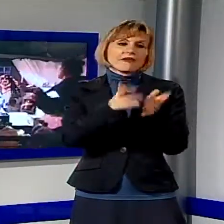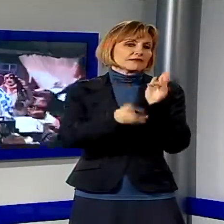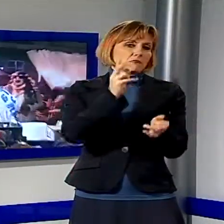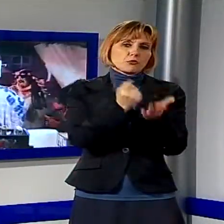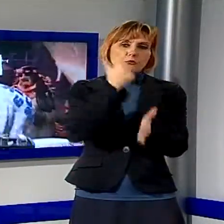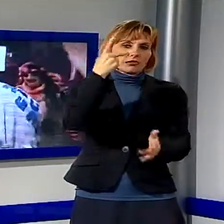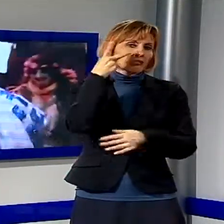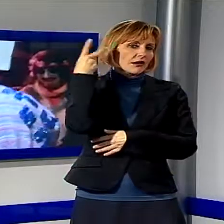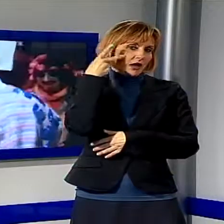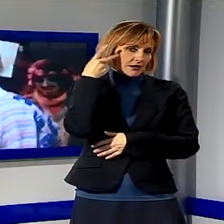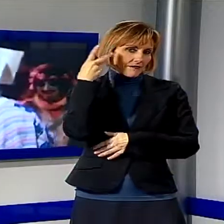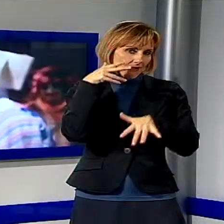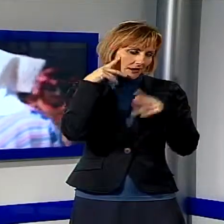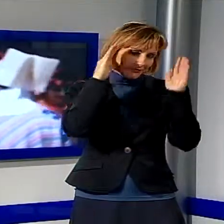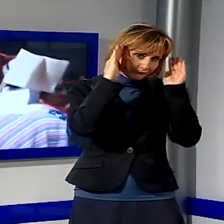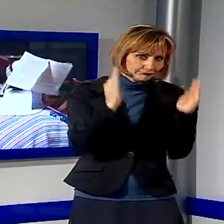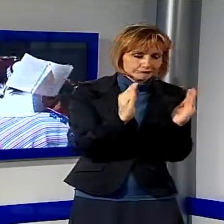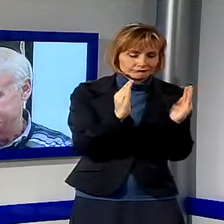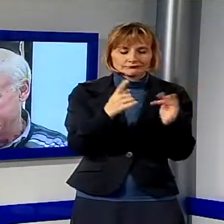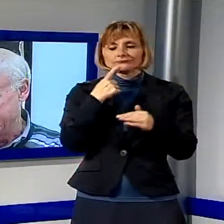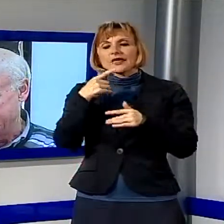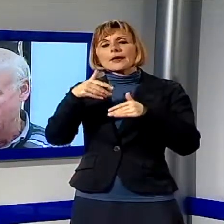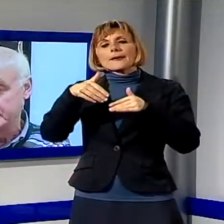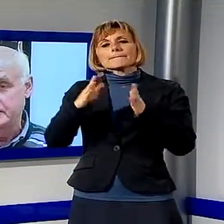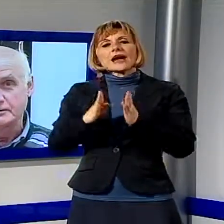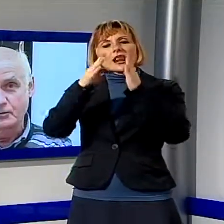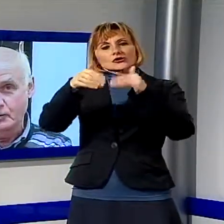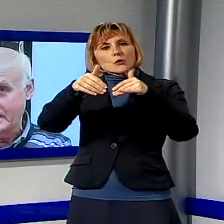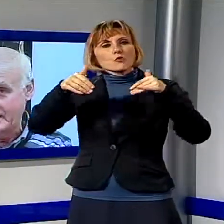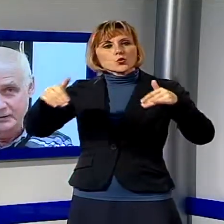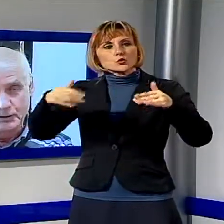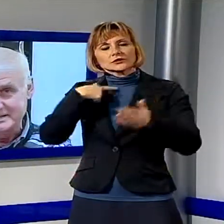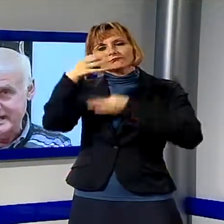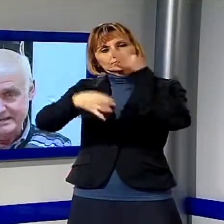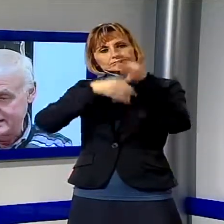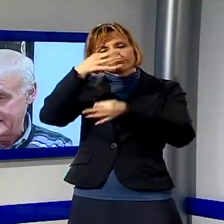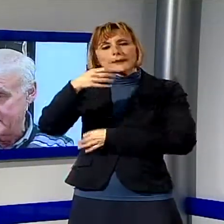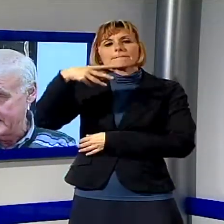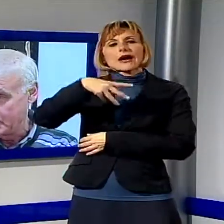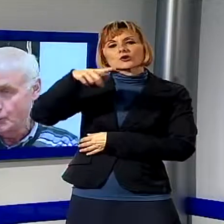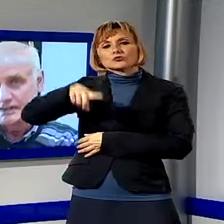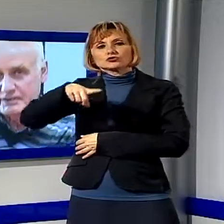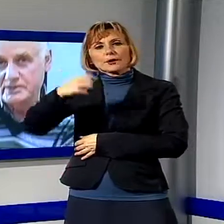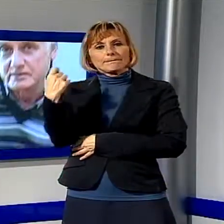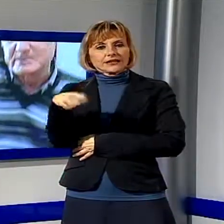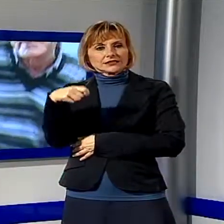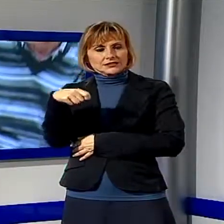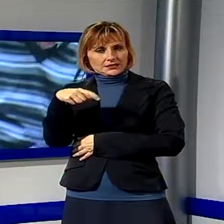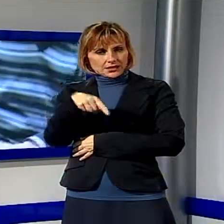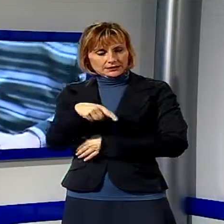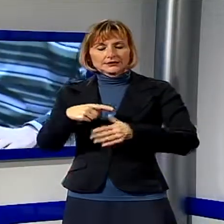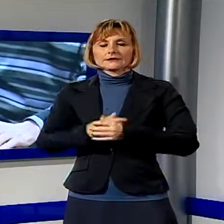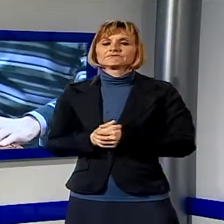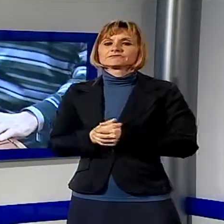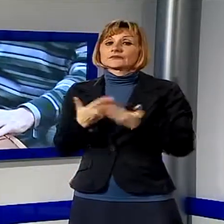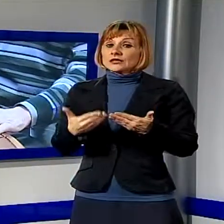Viareggio. A presentarla a Palazzo delle Muse è stato Marco Puccinelli, il Presidente del Rione. Quest'anno la festa fa uno